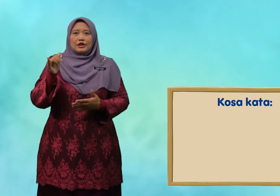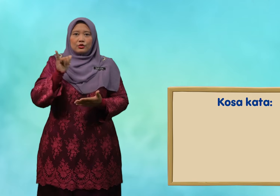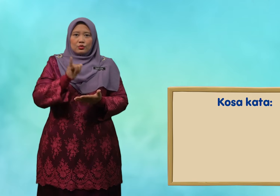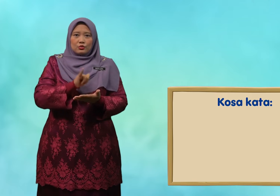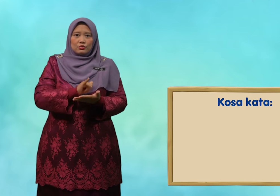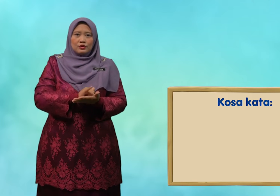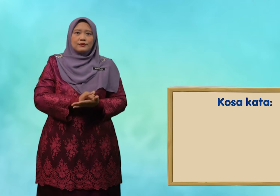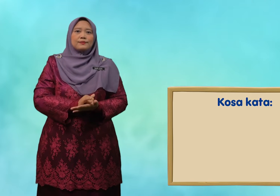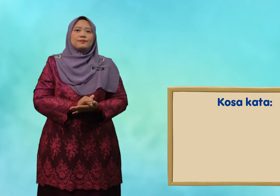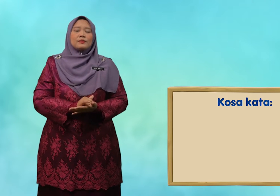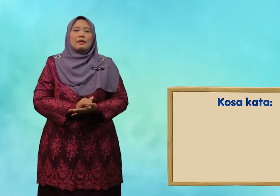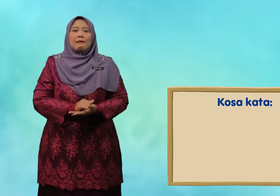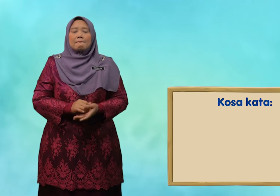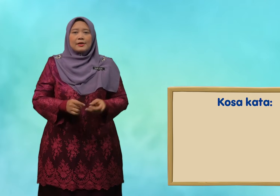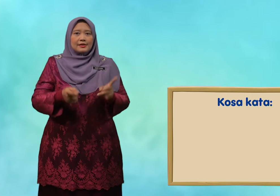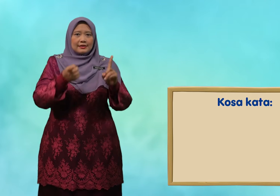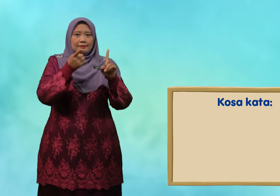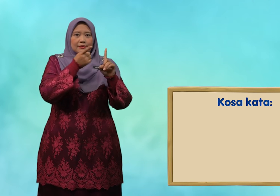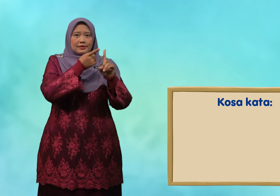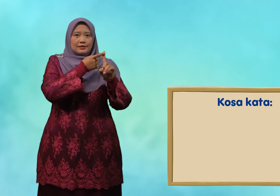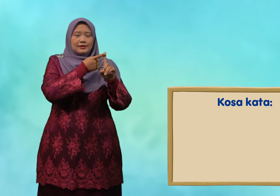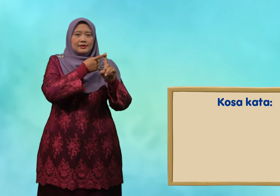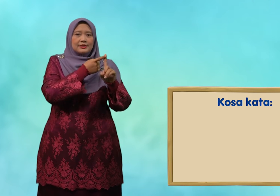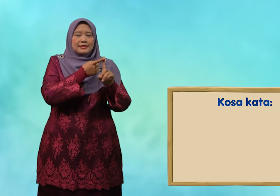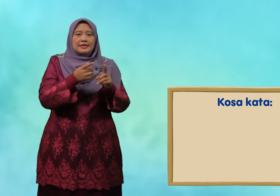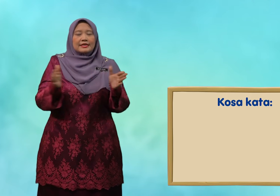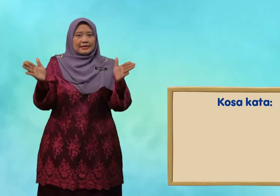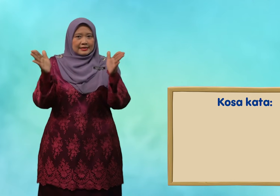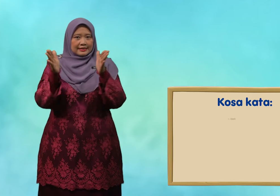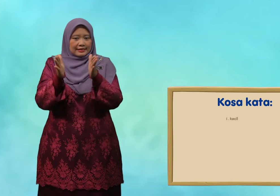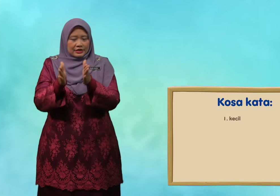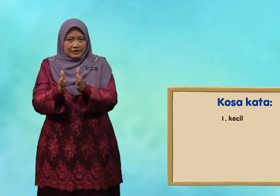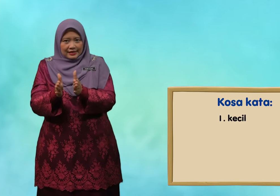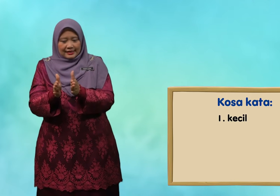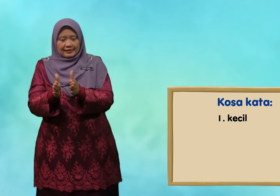iaitu, pertama, kecil.